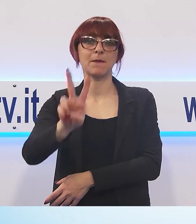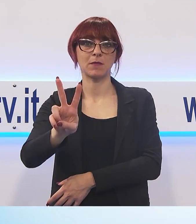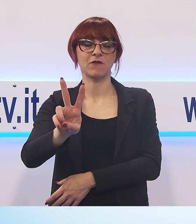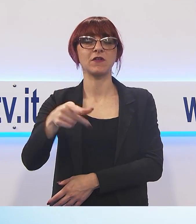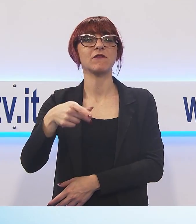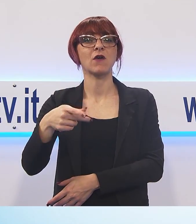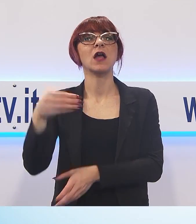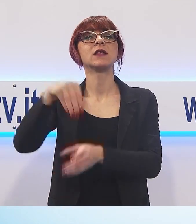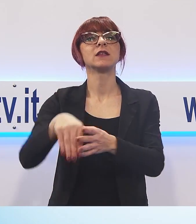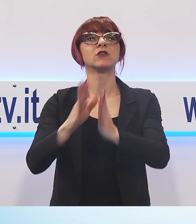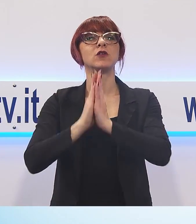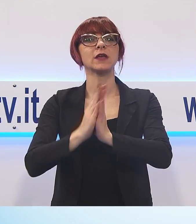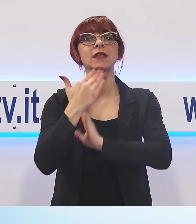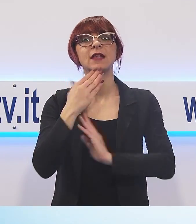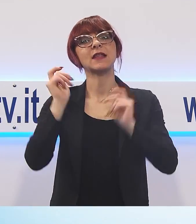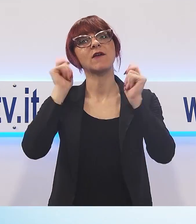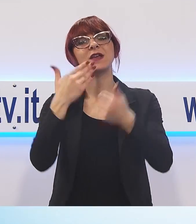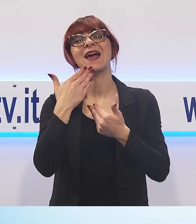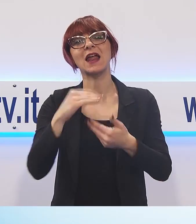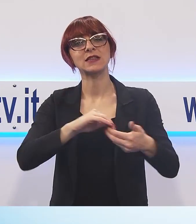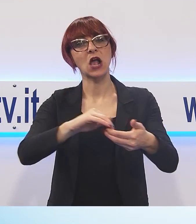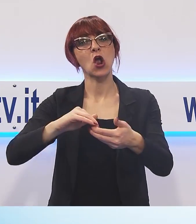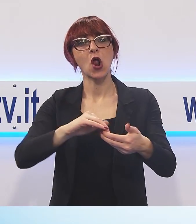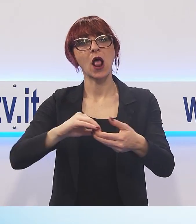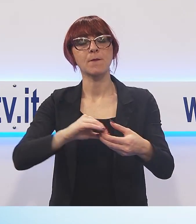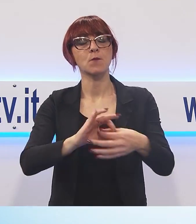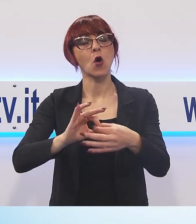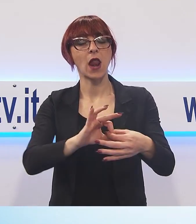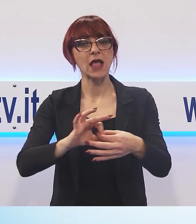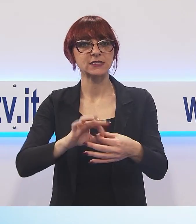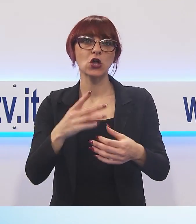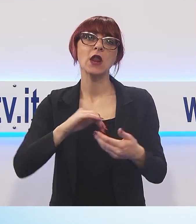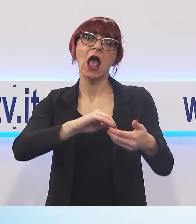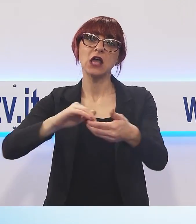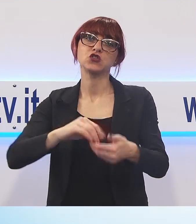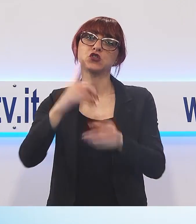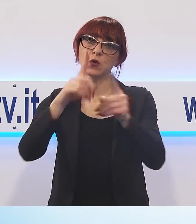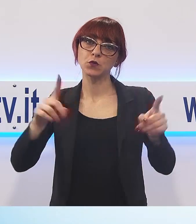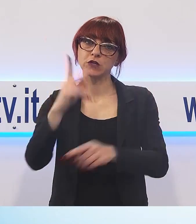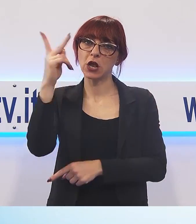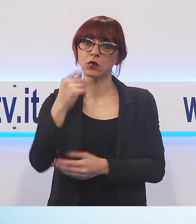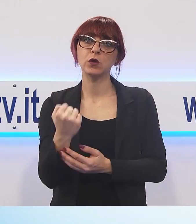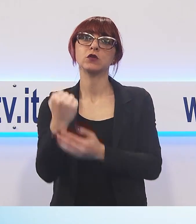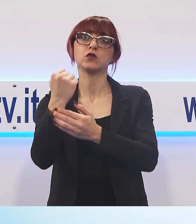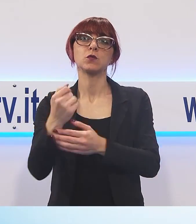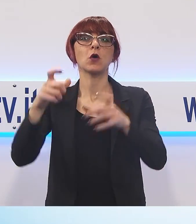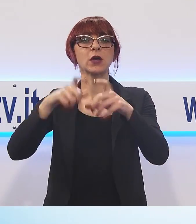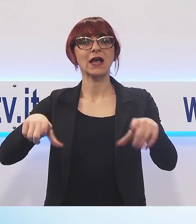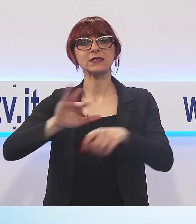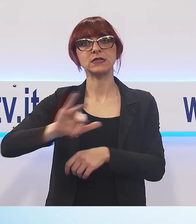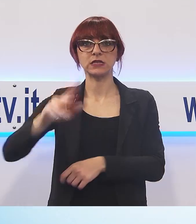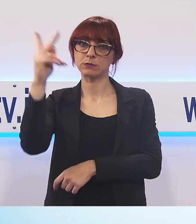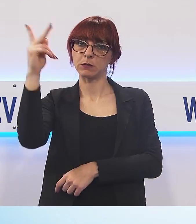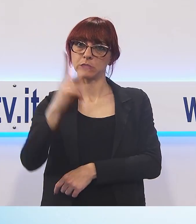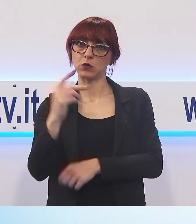grazie alla collaborazione con l'Associazione Musicale Lucchese e il supporto della Fondazione Cassa di Risparmio di Lucca. Un evento che, dopo